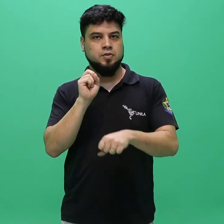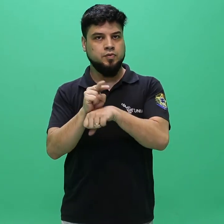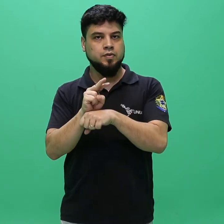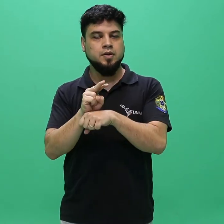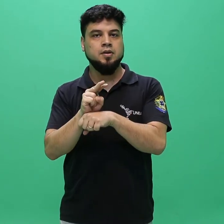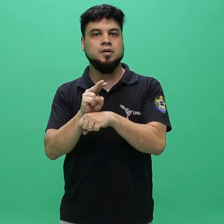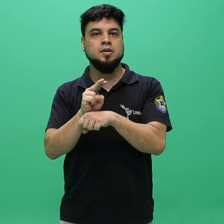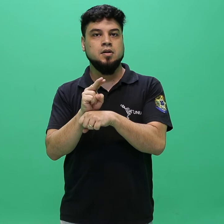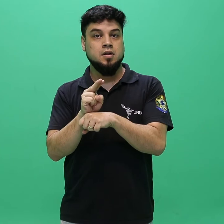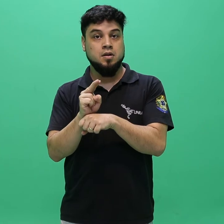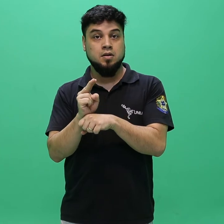único curso.